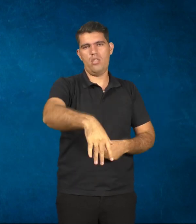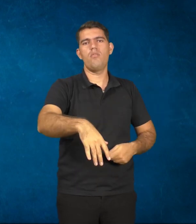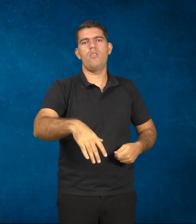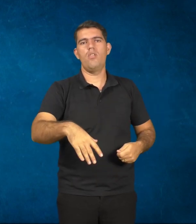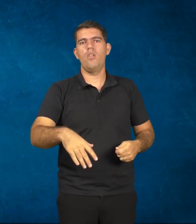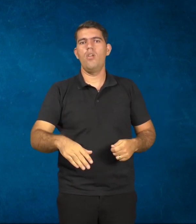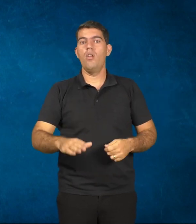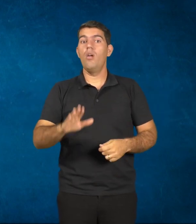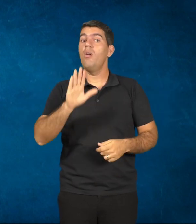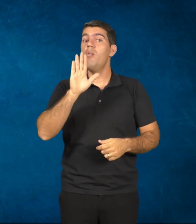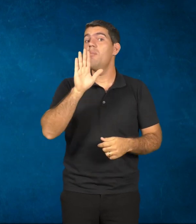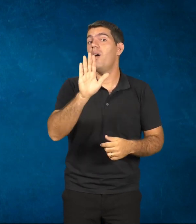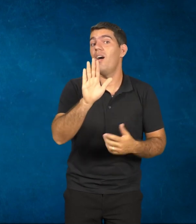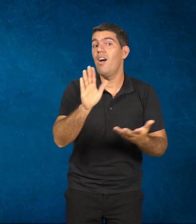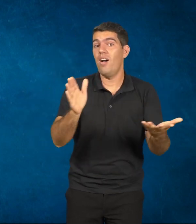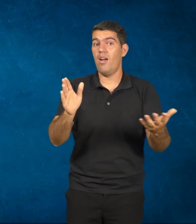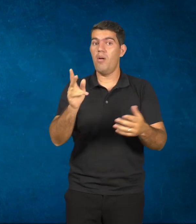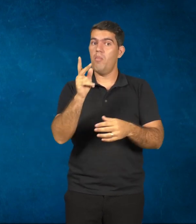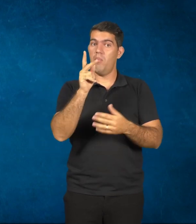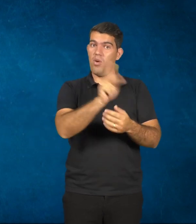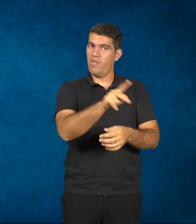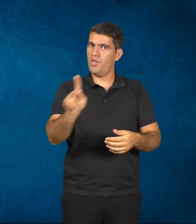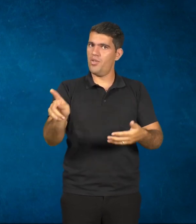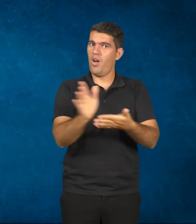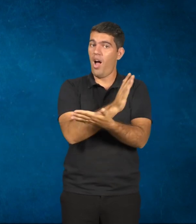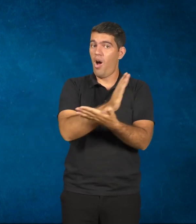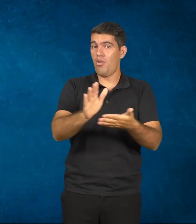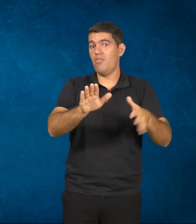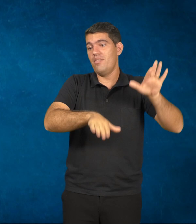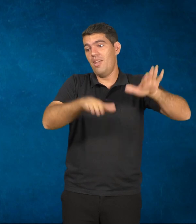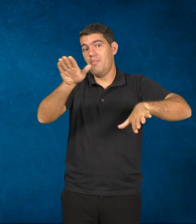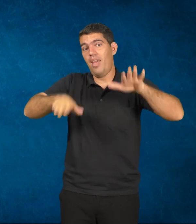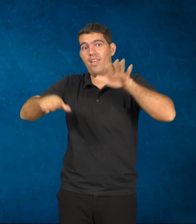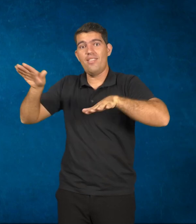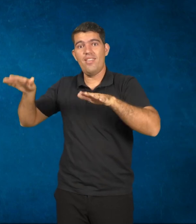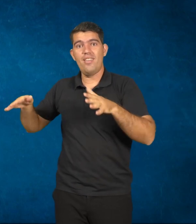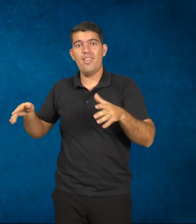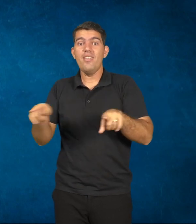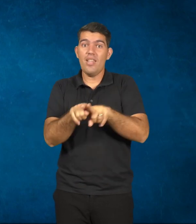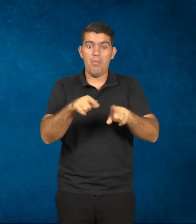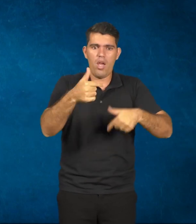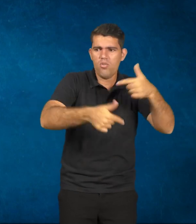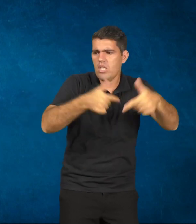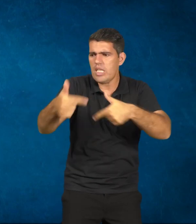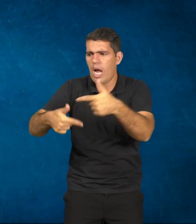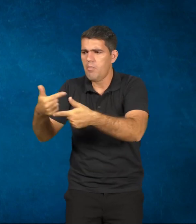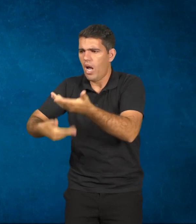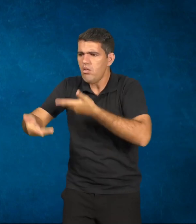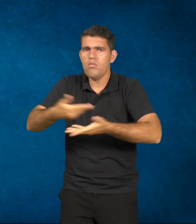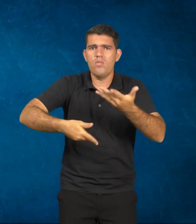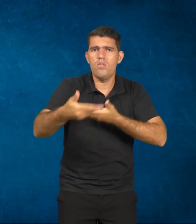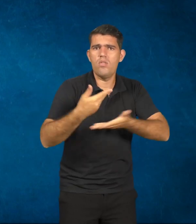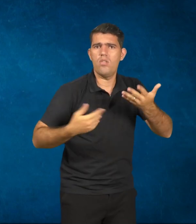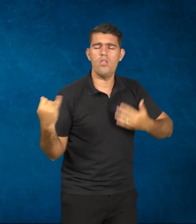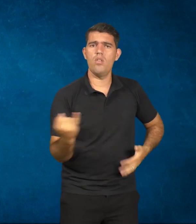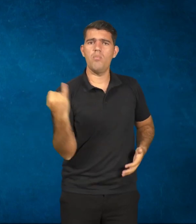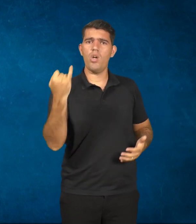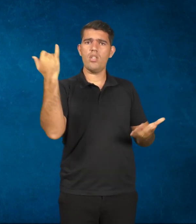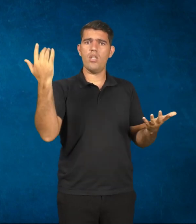mas depende muito do professor também. Depende do professor e desse trabalho colaborativo, porque tem várias maneiras de você aprender a atenção.